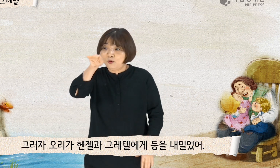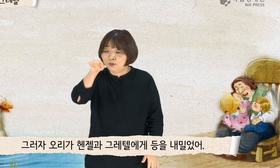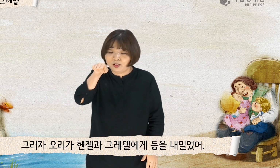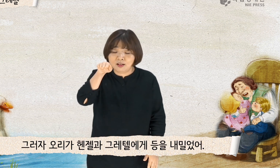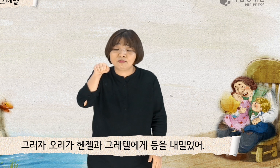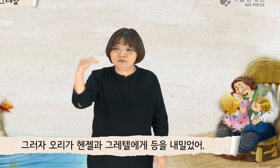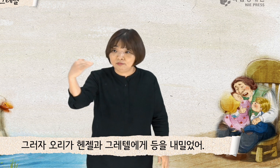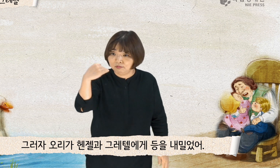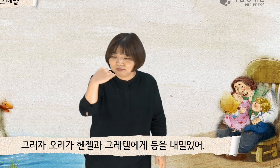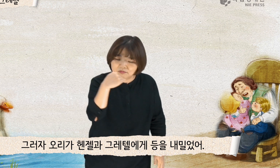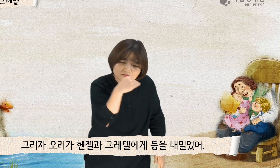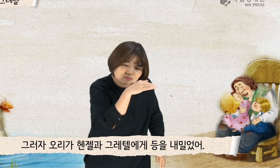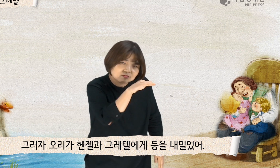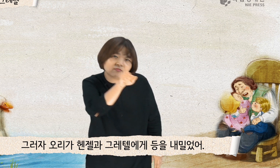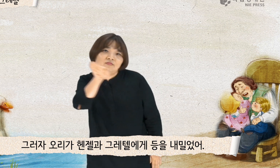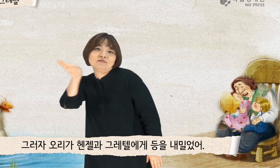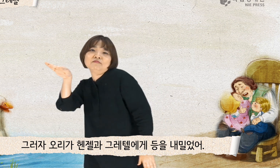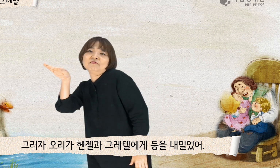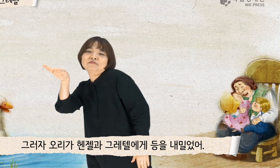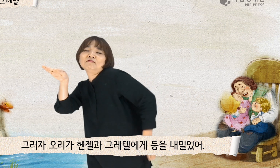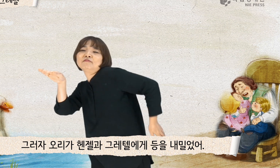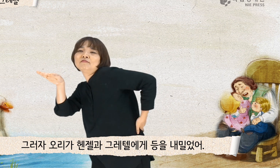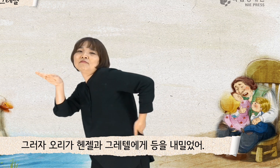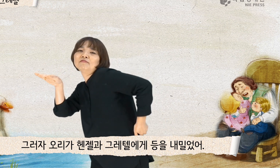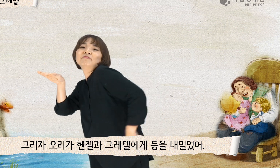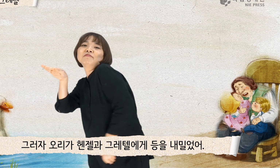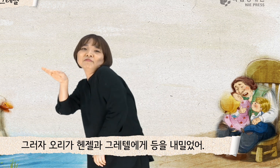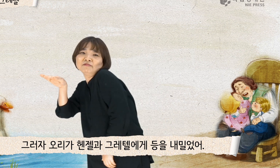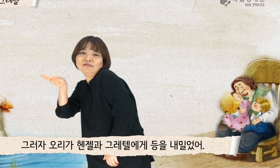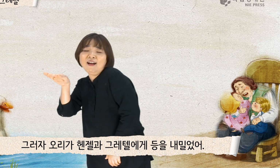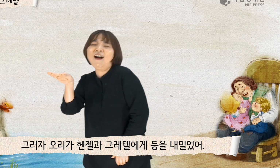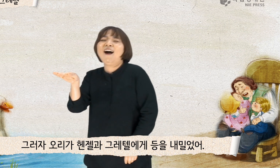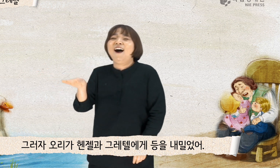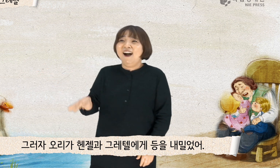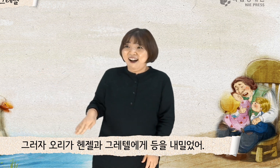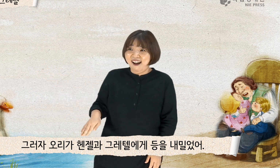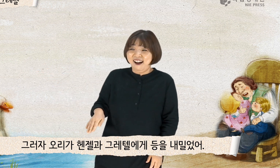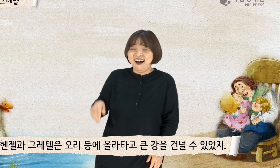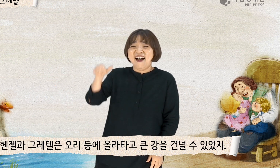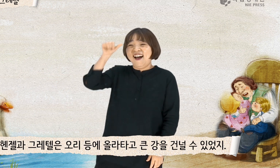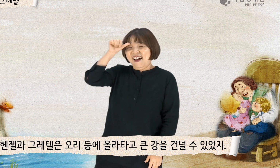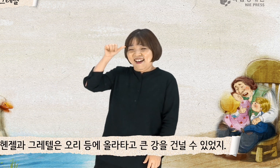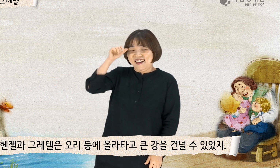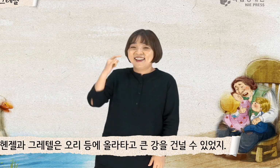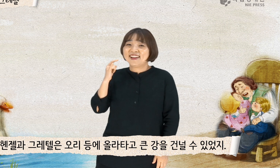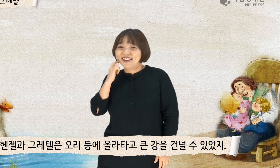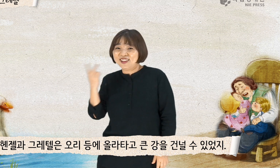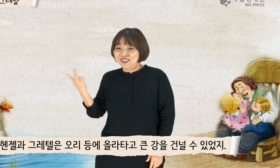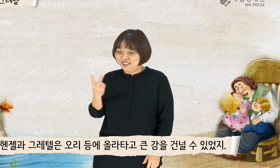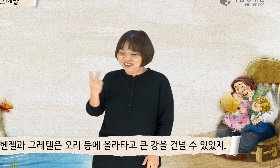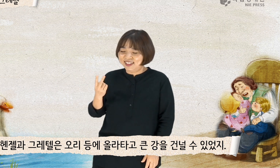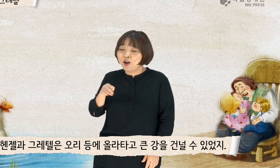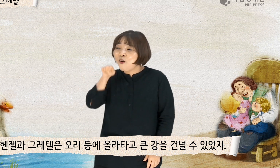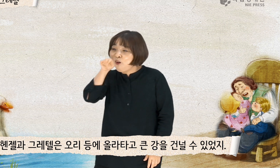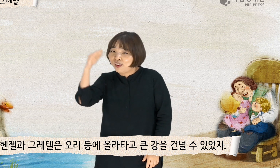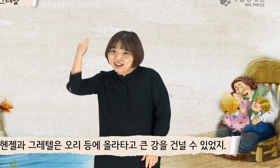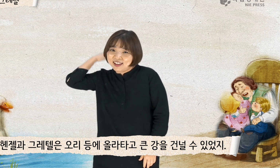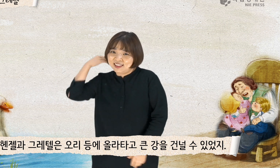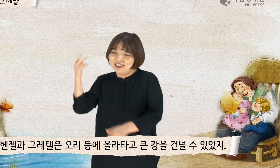그러자 오리가 핸젤과 그레텔에게 등을 내밀었어. 핸젤과 그레텔은 오리 등에